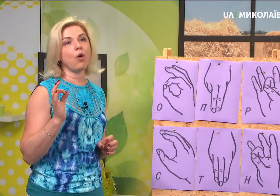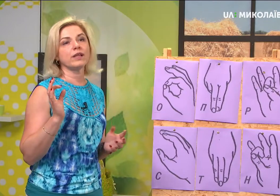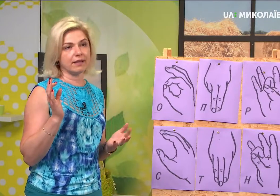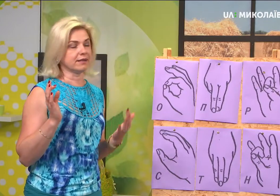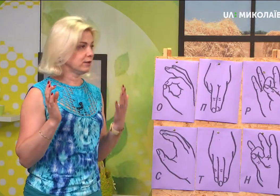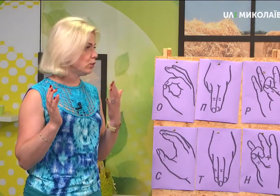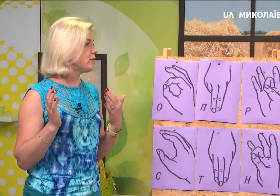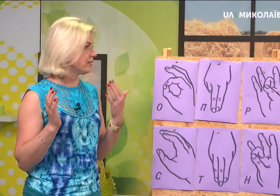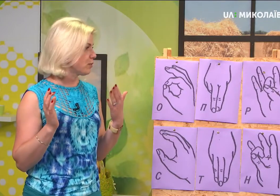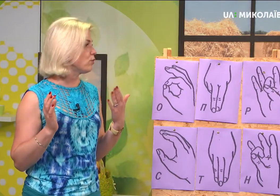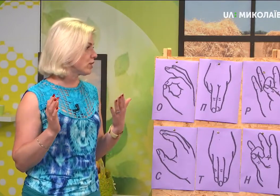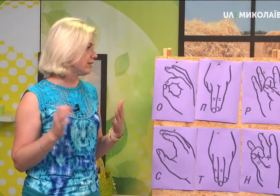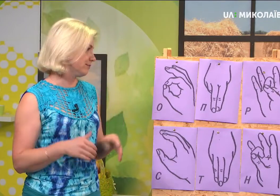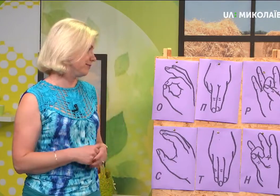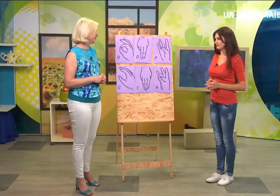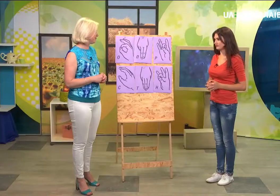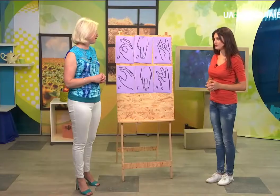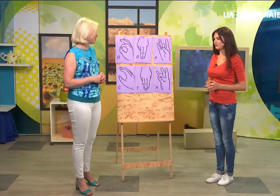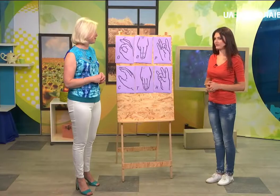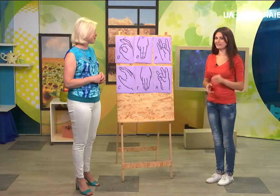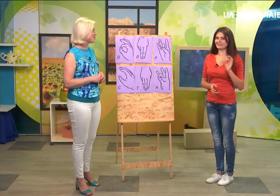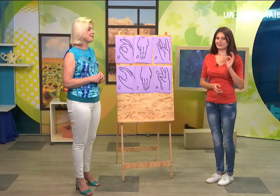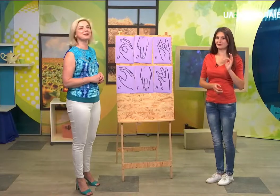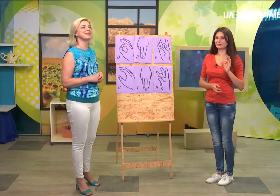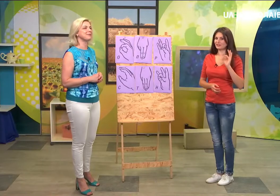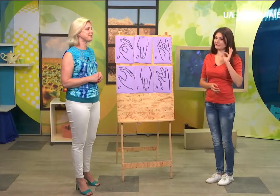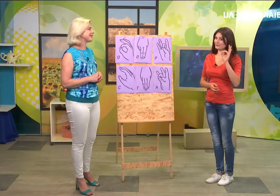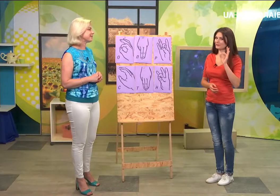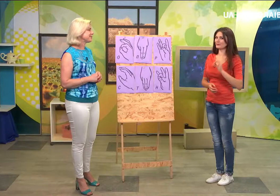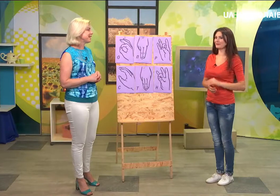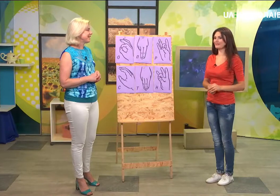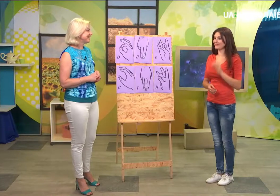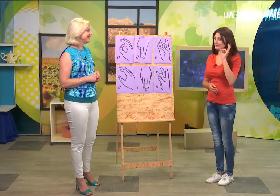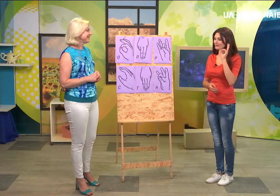Олена. Добре так проговорити. Це буде зрозуміло. Не подумала, що просто добре, мене звати Добре.